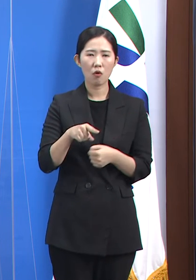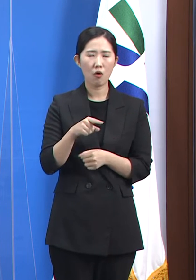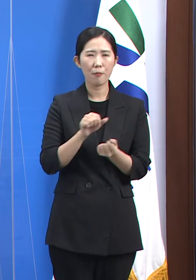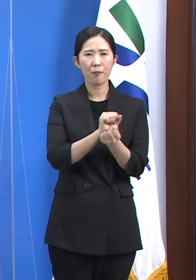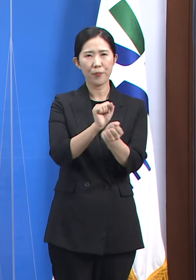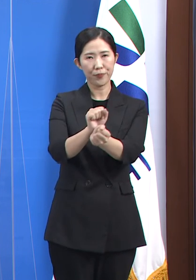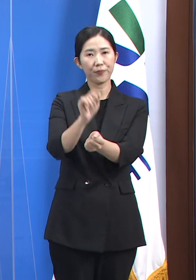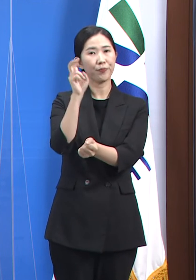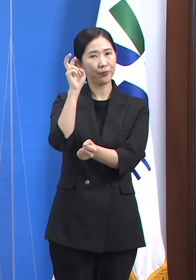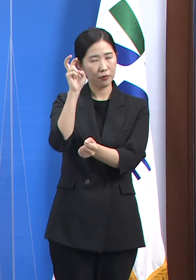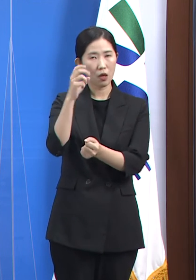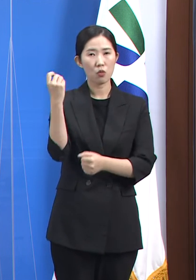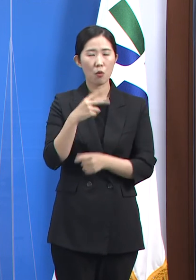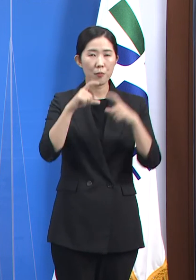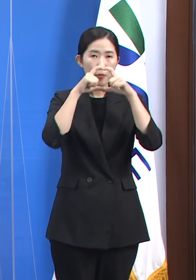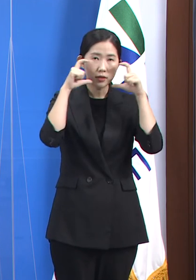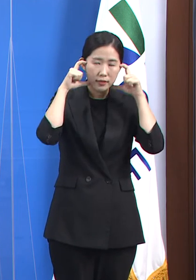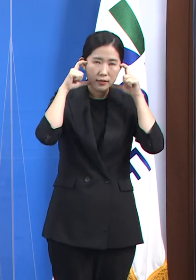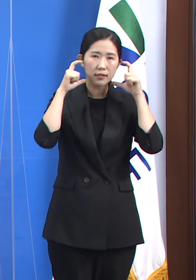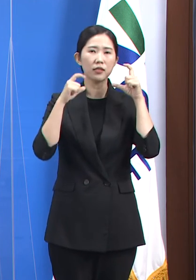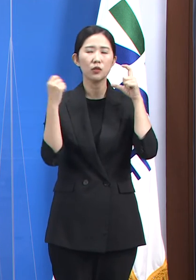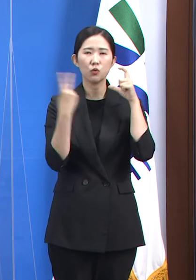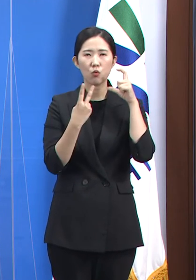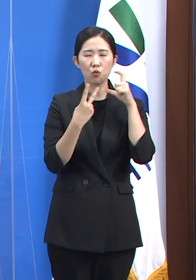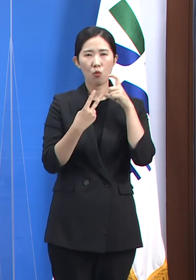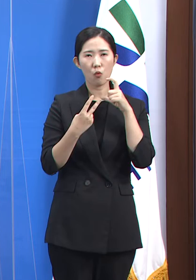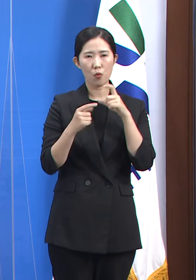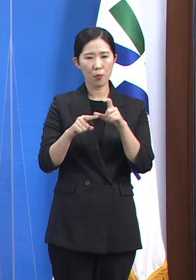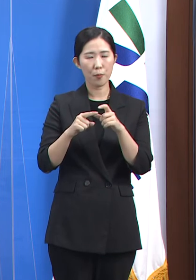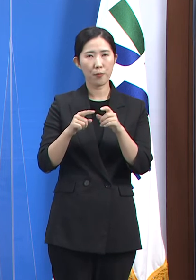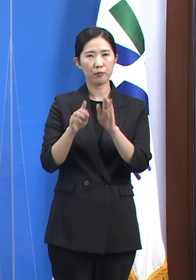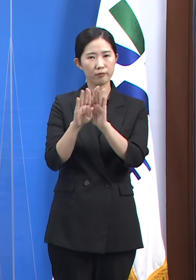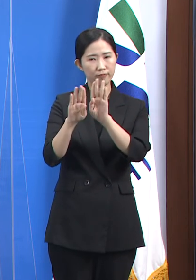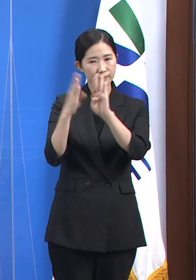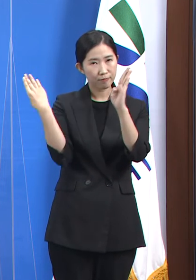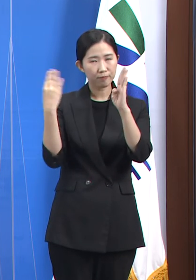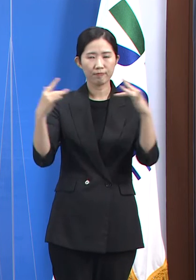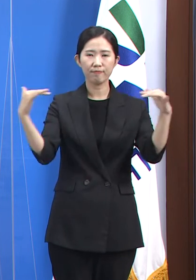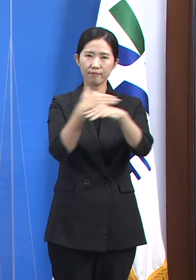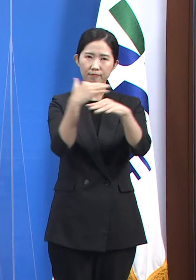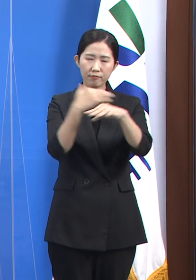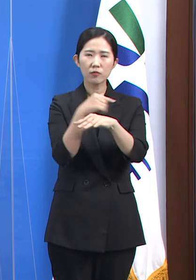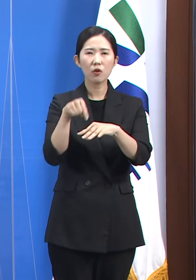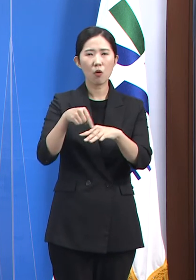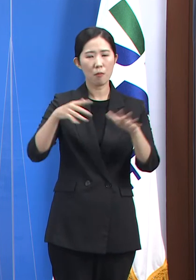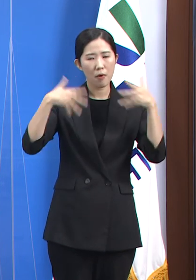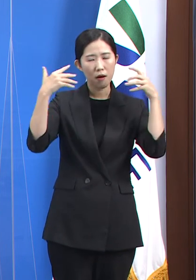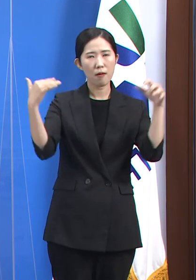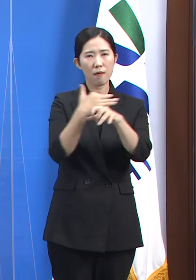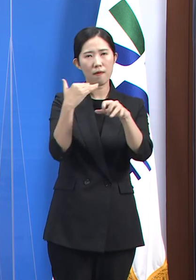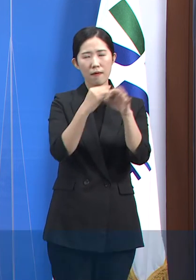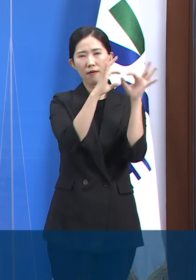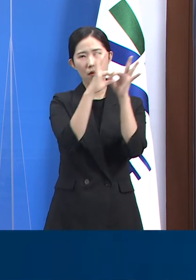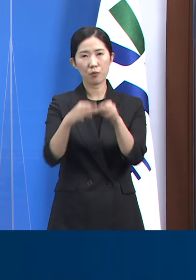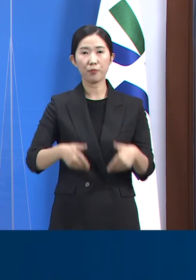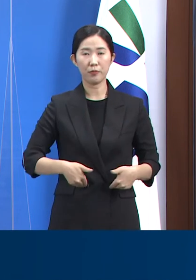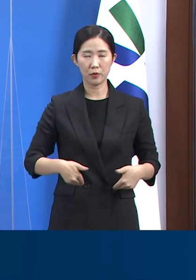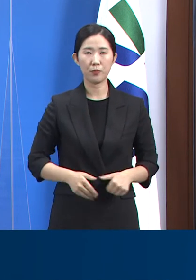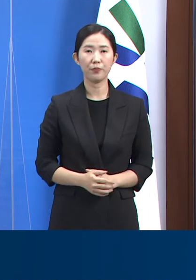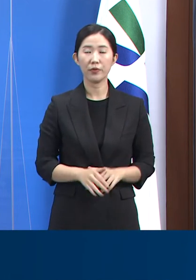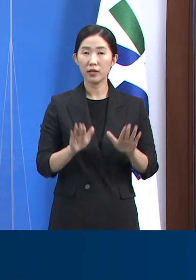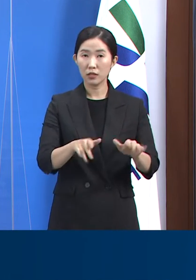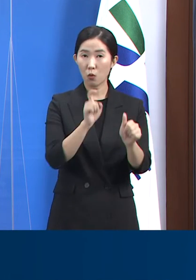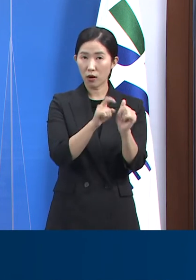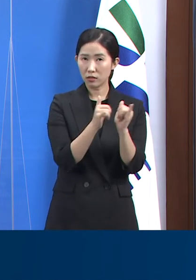착용 및 주기적 환기 실시 등 학교 방역 조치를 계속해 나갈 필요가 있습니다. 이처럼 현재